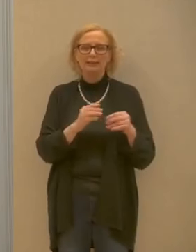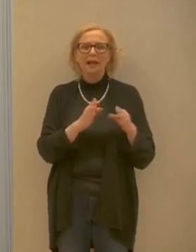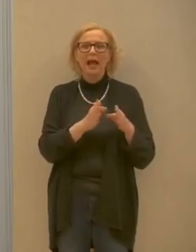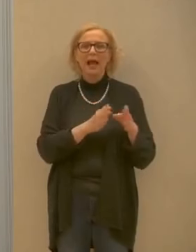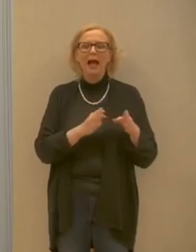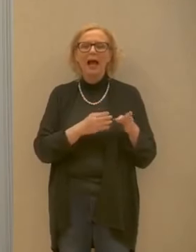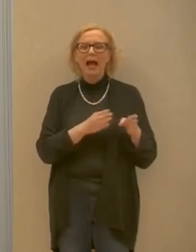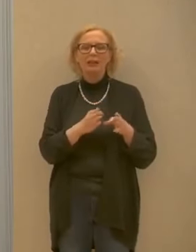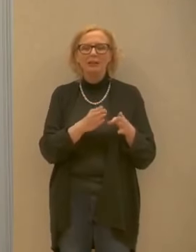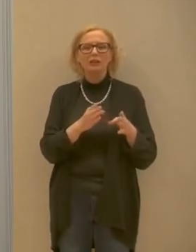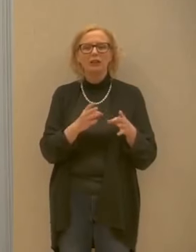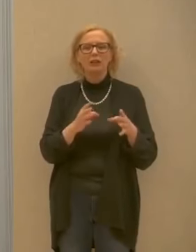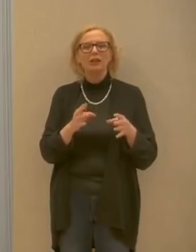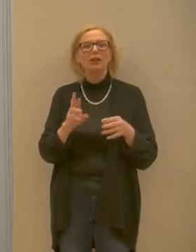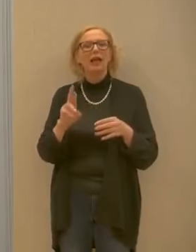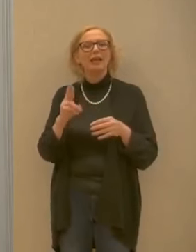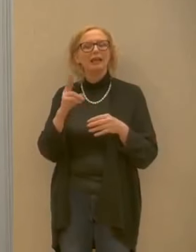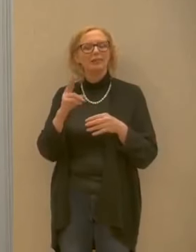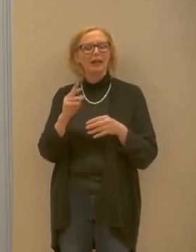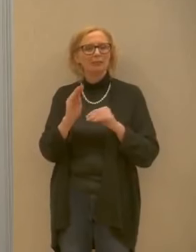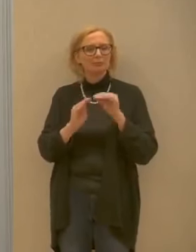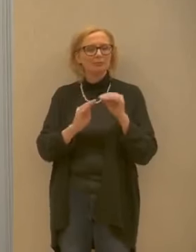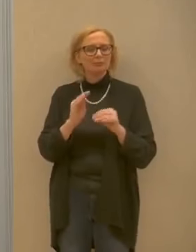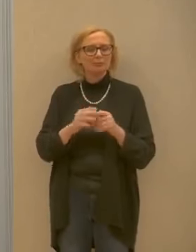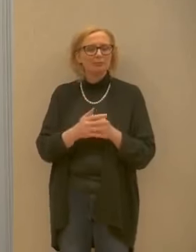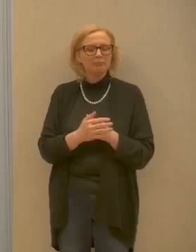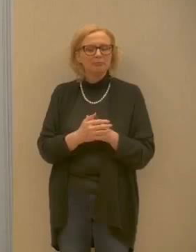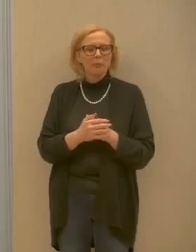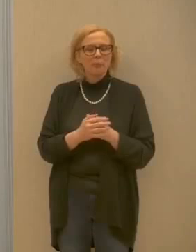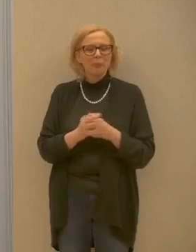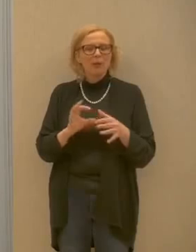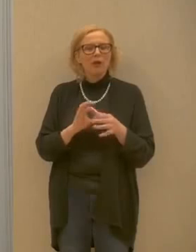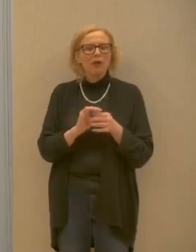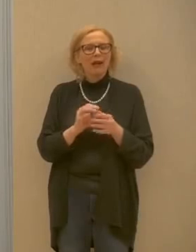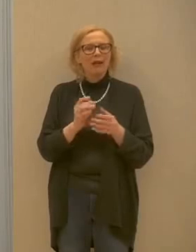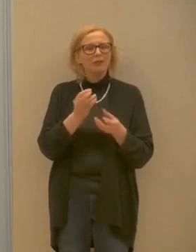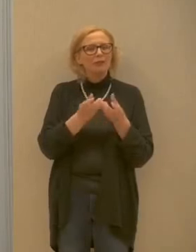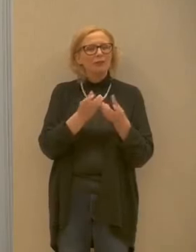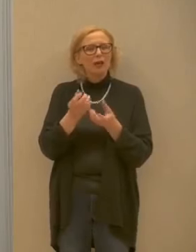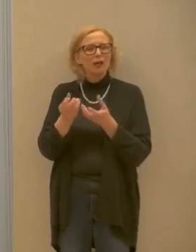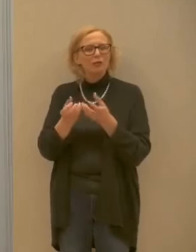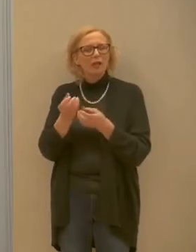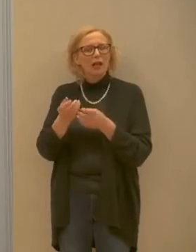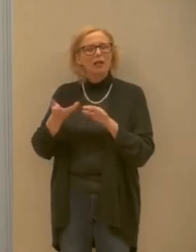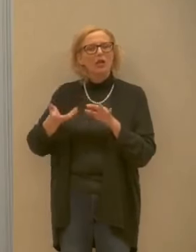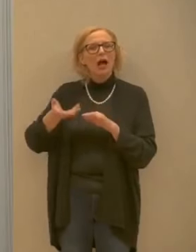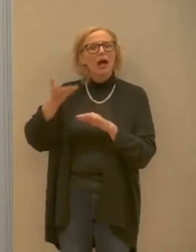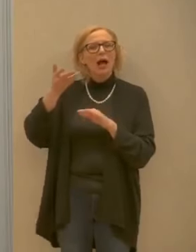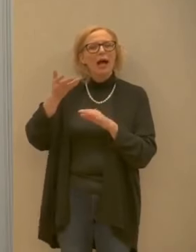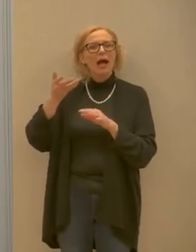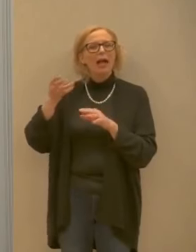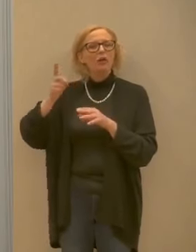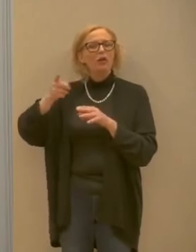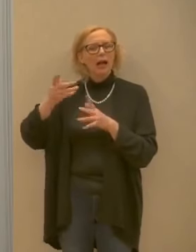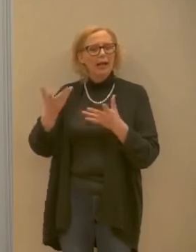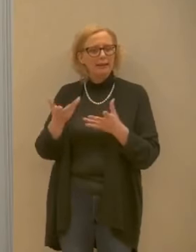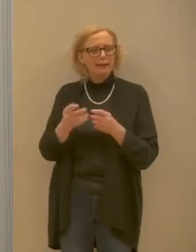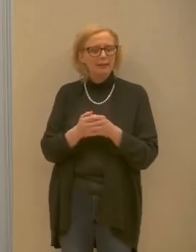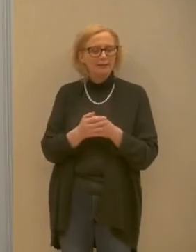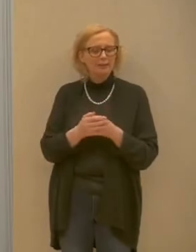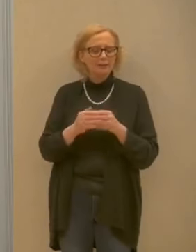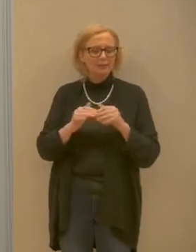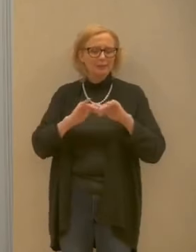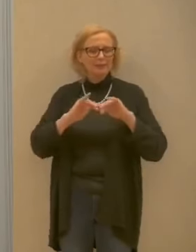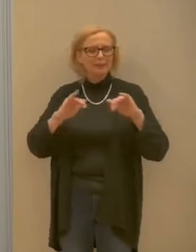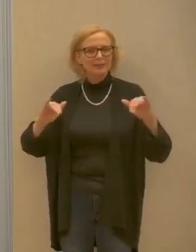Riva ad esempio vuol sapere ancora sui tre focolai altogardesani con la distinzione tra ospiti